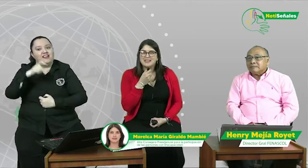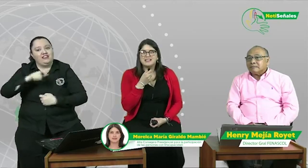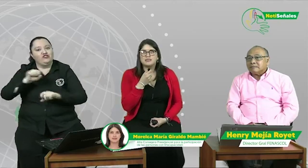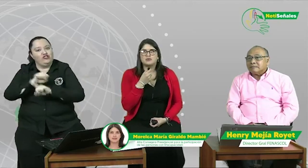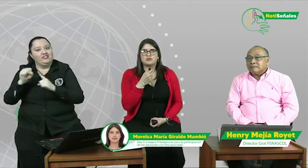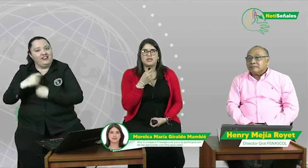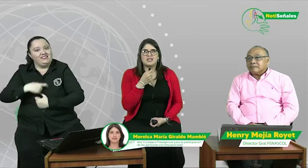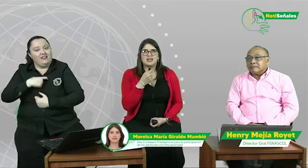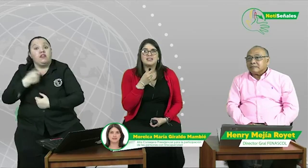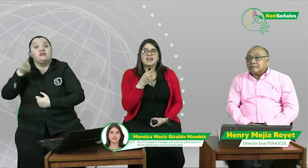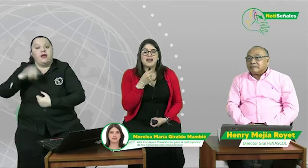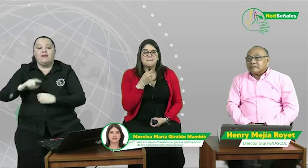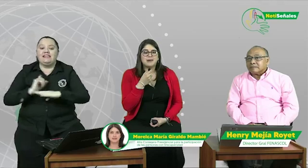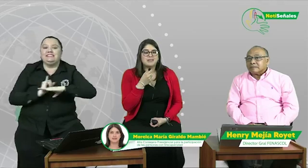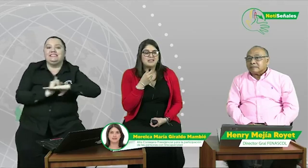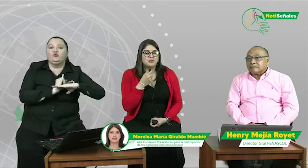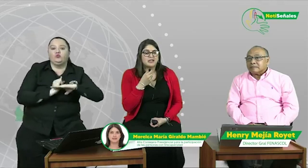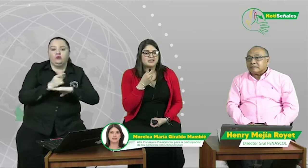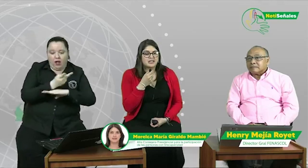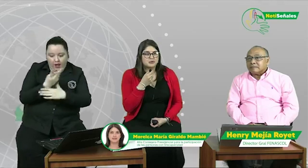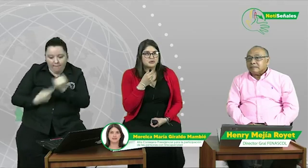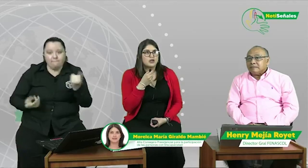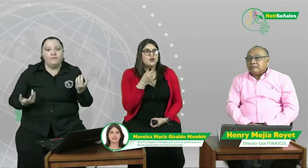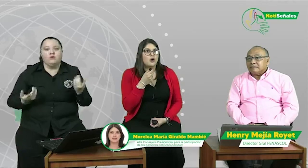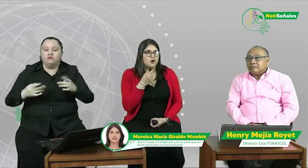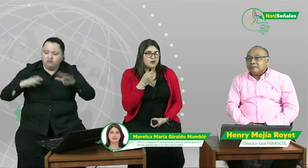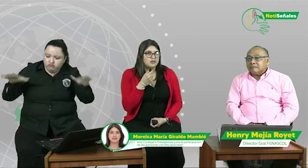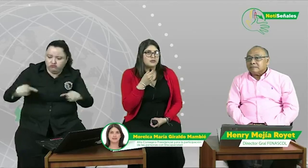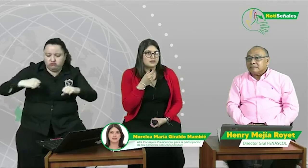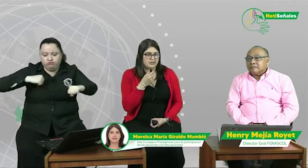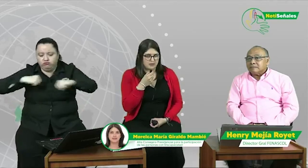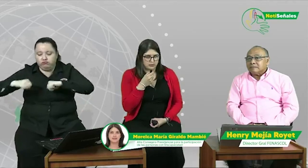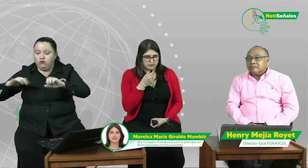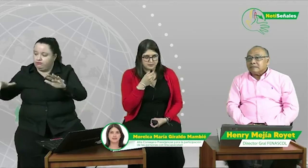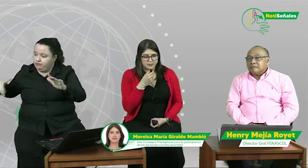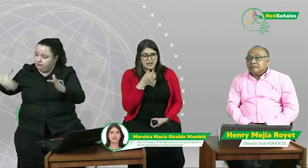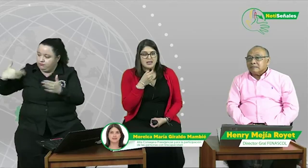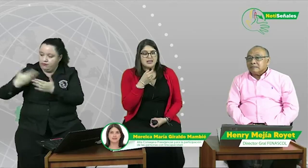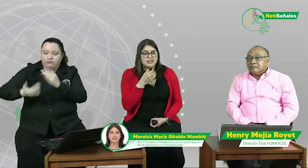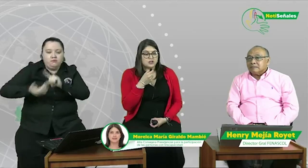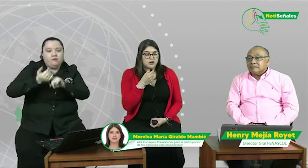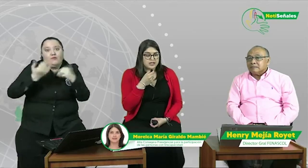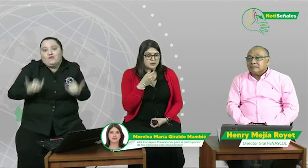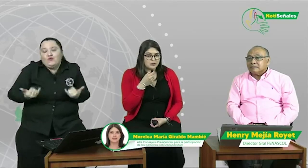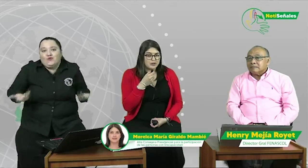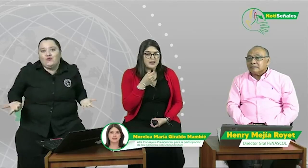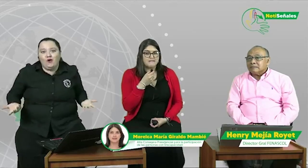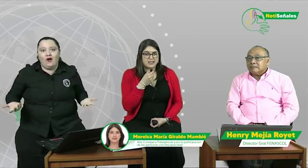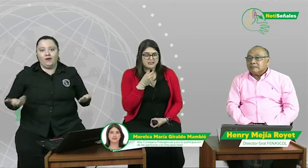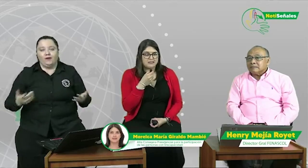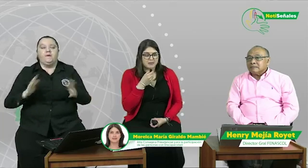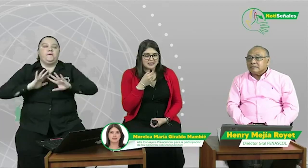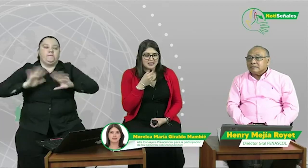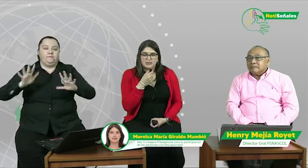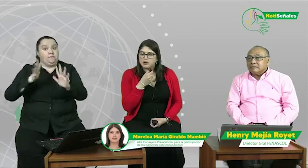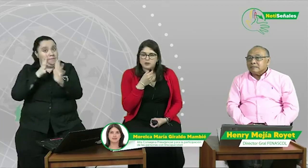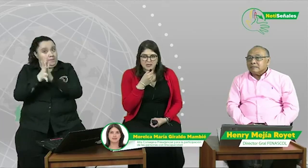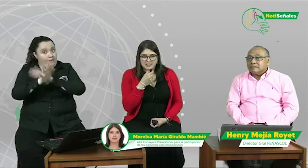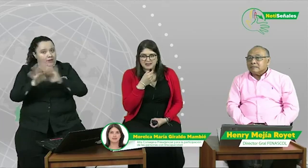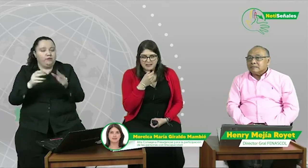institucionalidad, que han permitido que estemos hoy donde estamos. Dicho eso, efectivamente, todavía se ven las